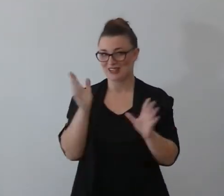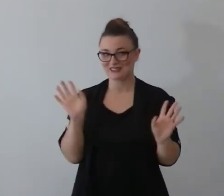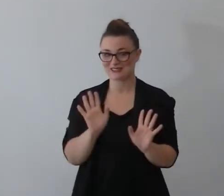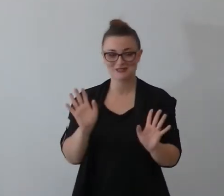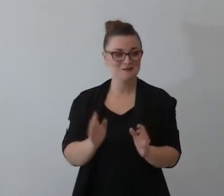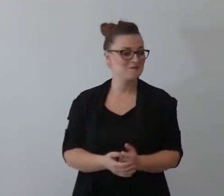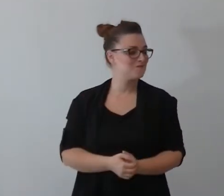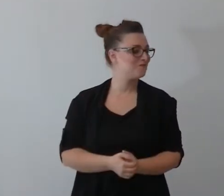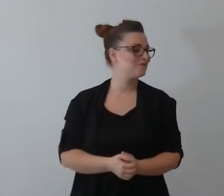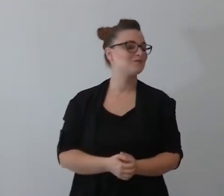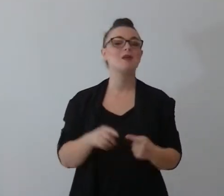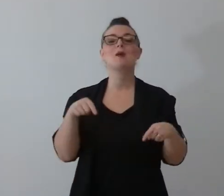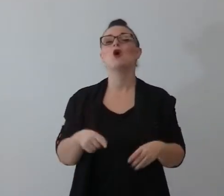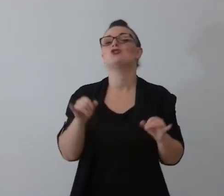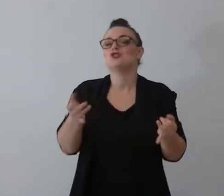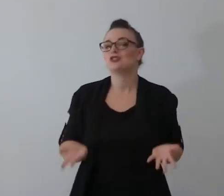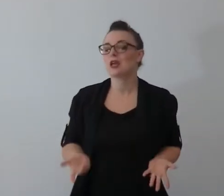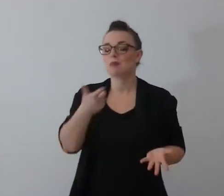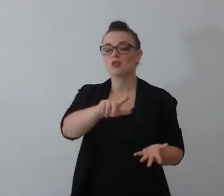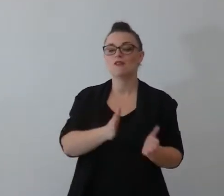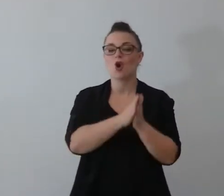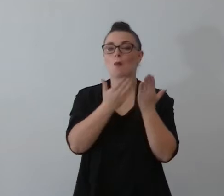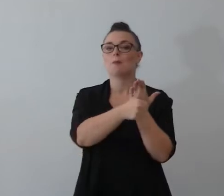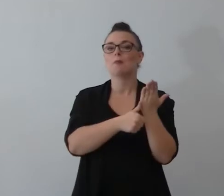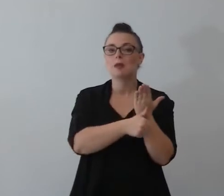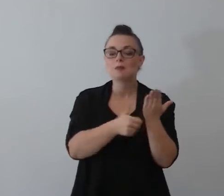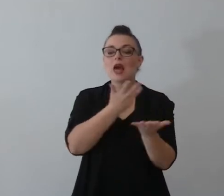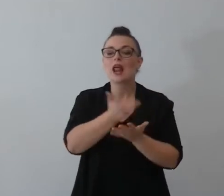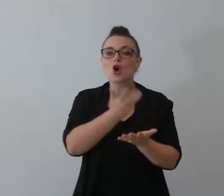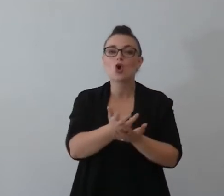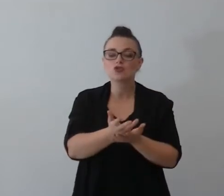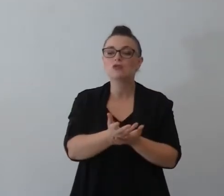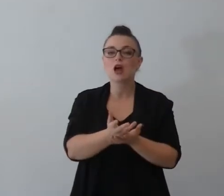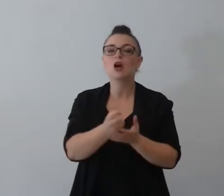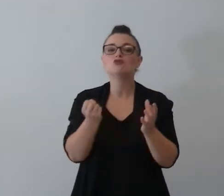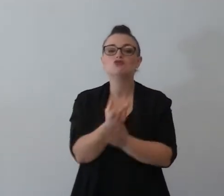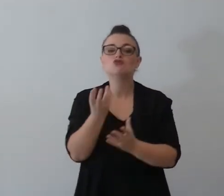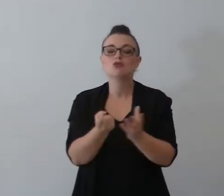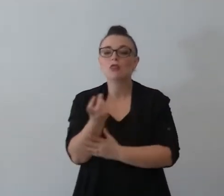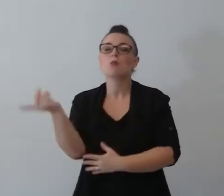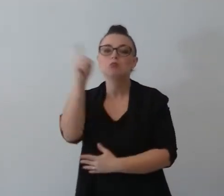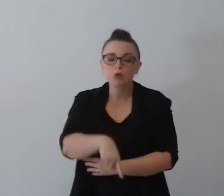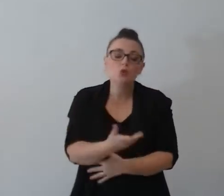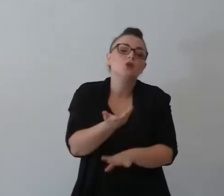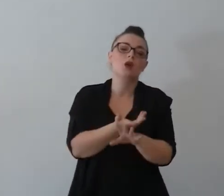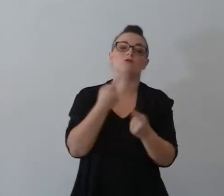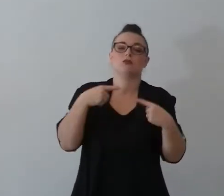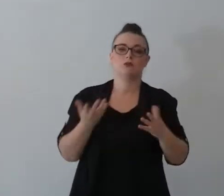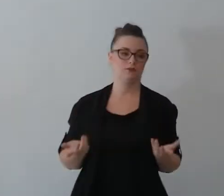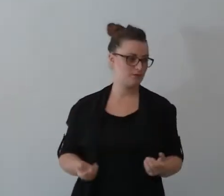nel mondo, quello che non c'è per cui fa parte della nostra natura di esseri umani allora,